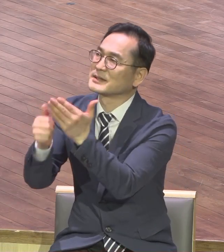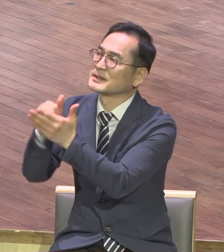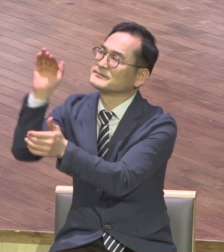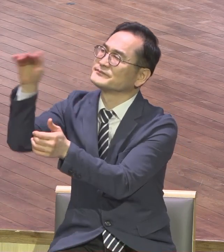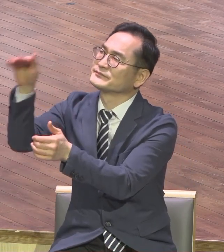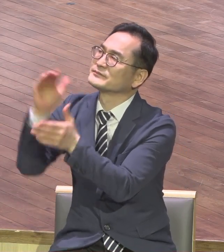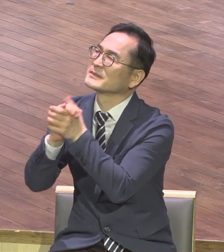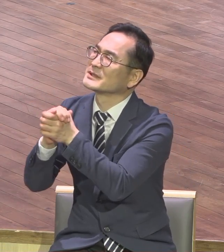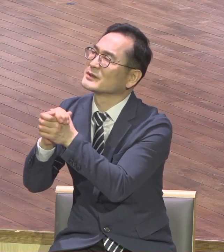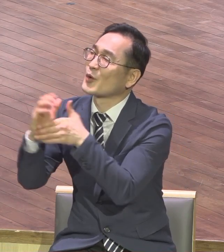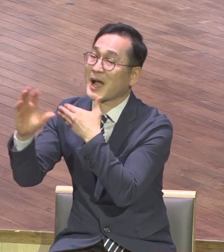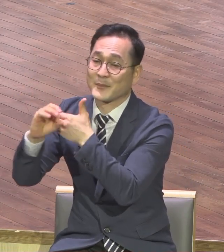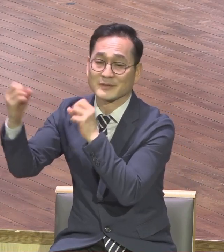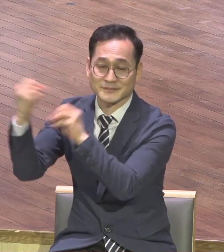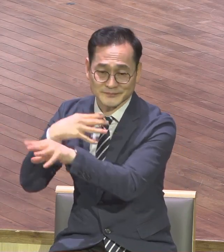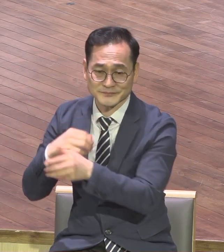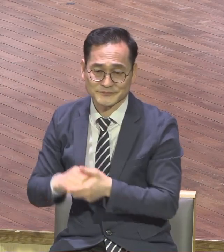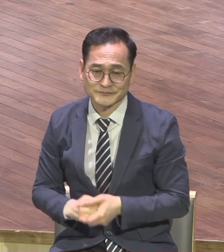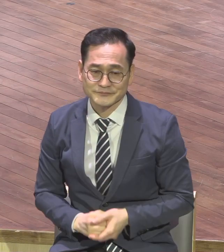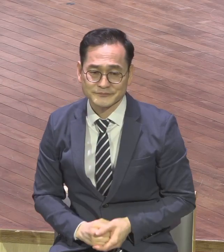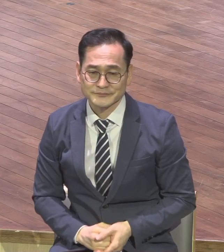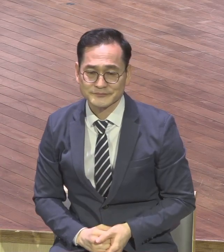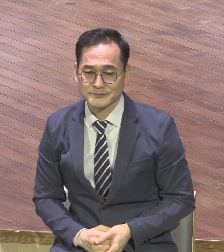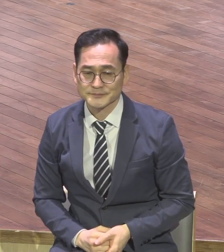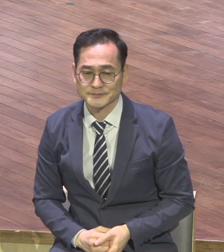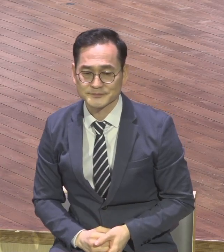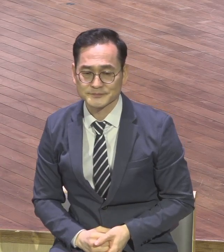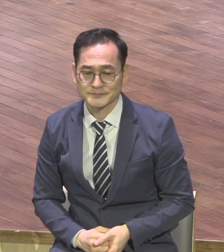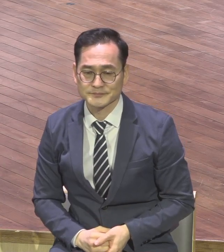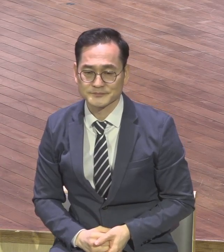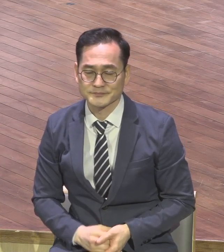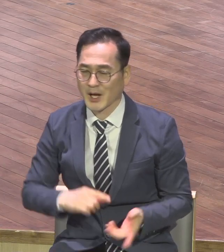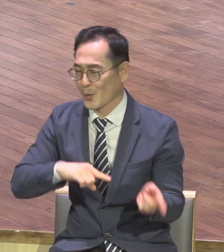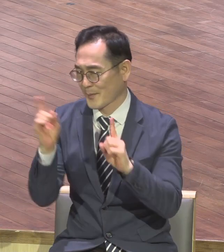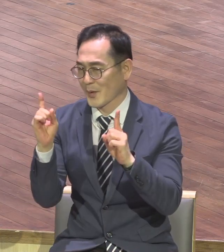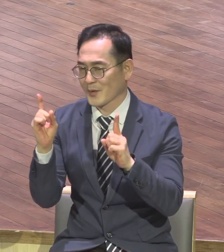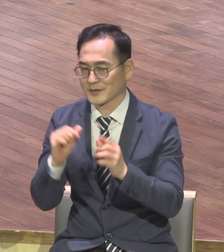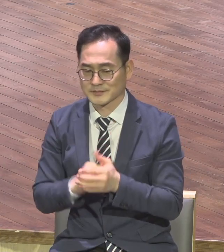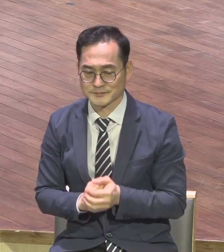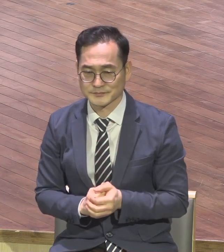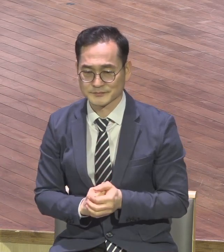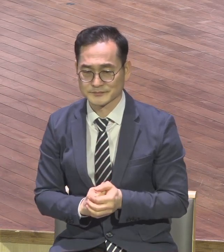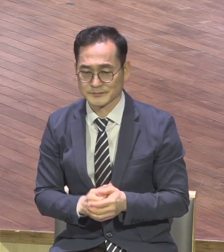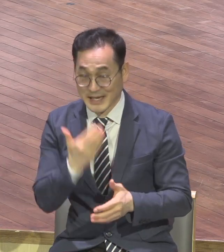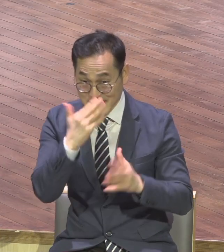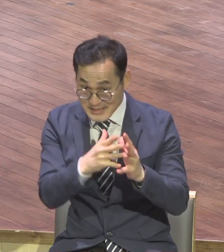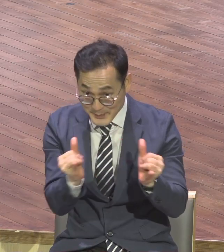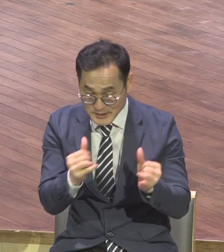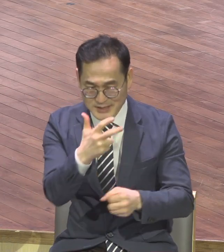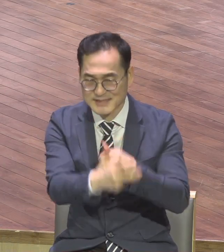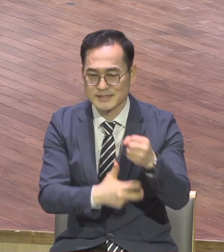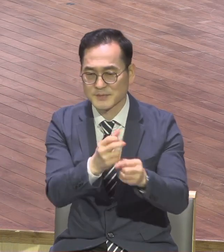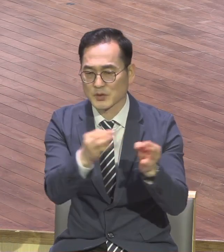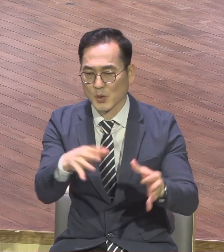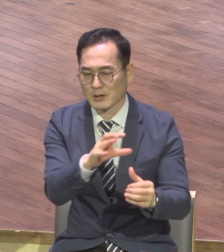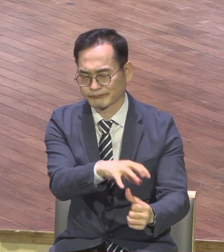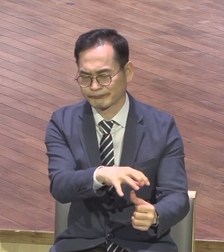치유하는 과정이다 하나님께서는 70명간의 치료와 회복기간을 거쳐가지고 유다